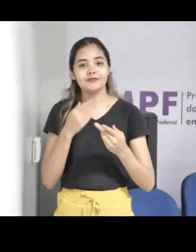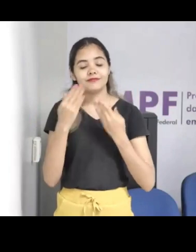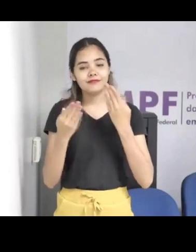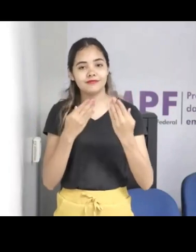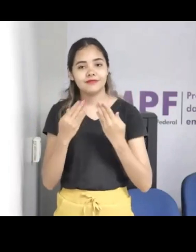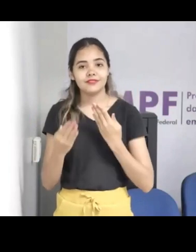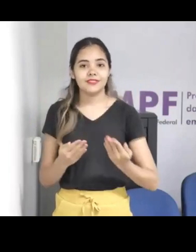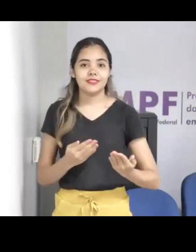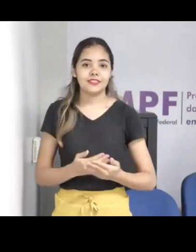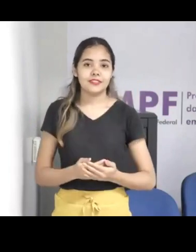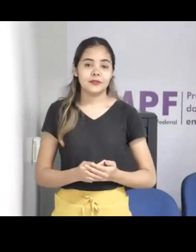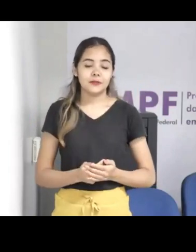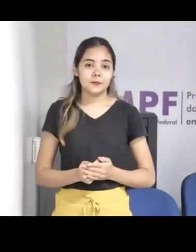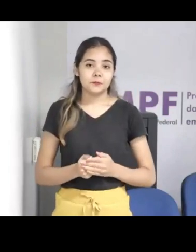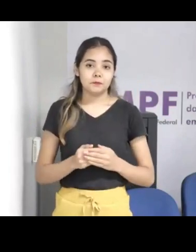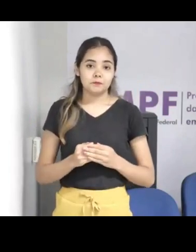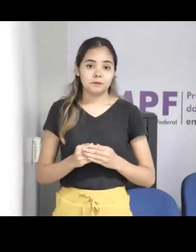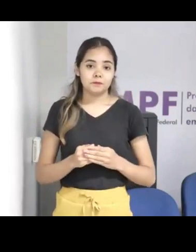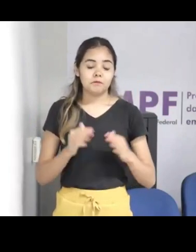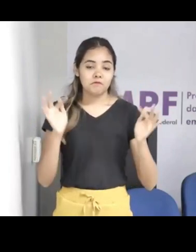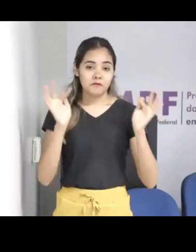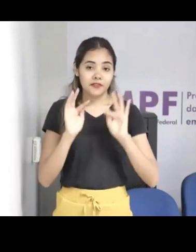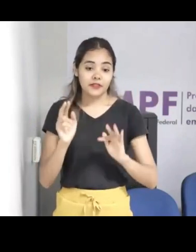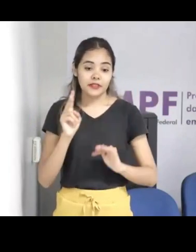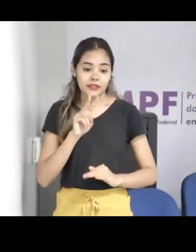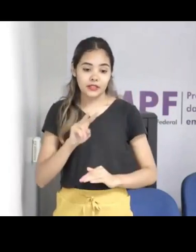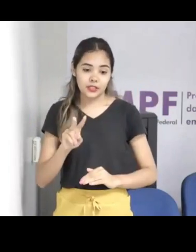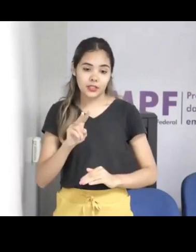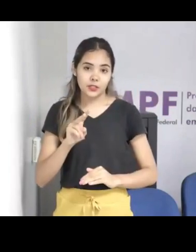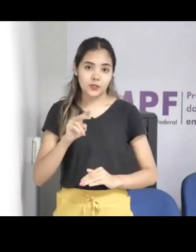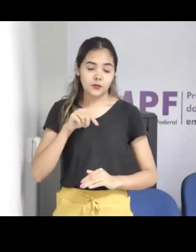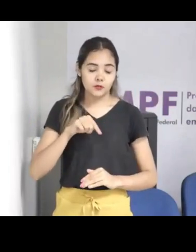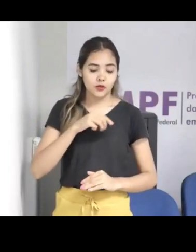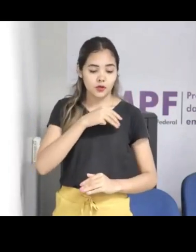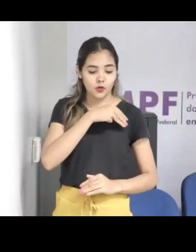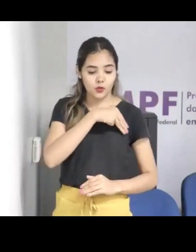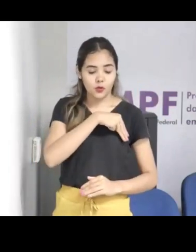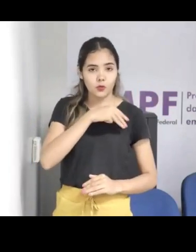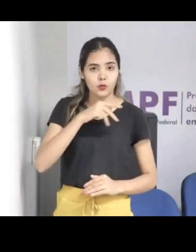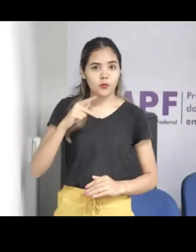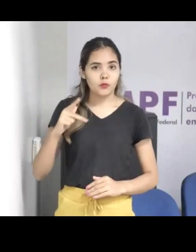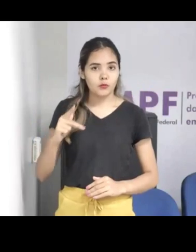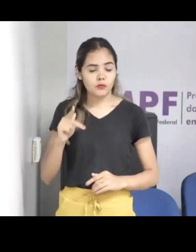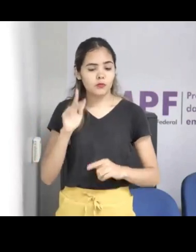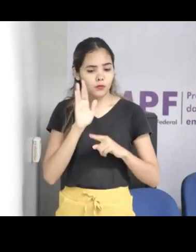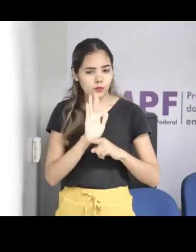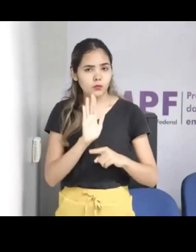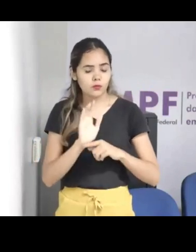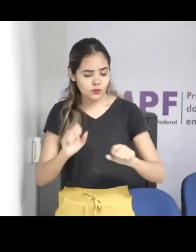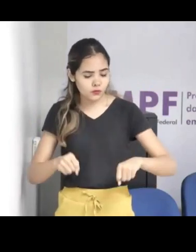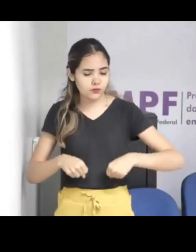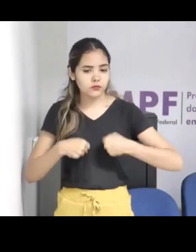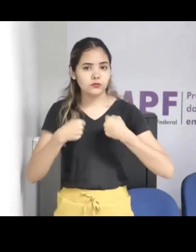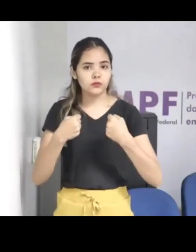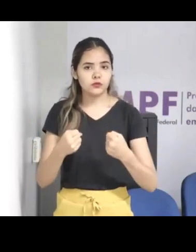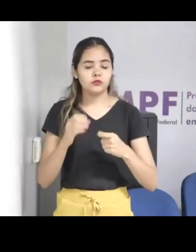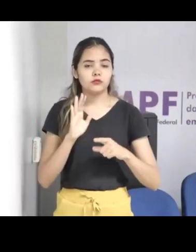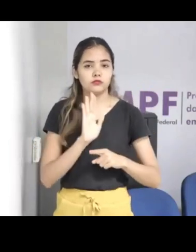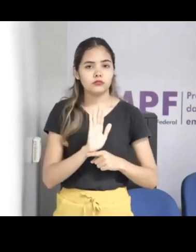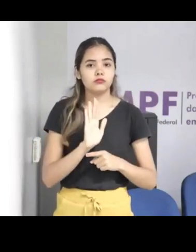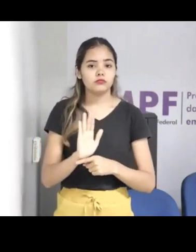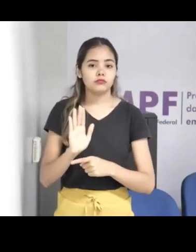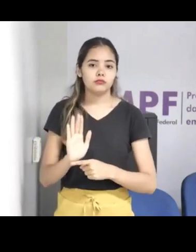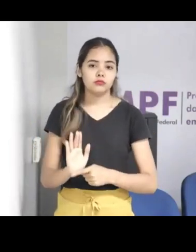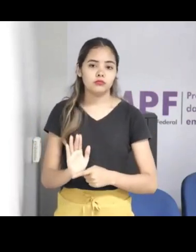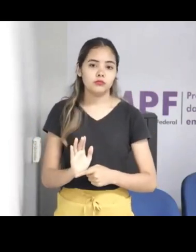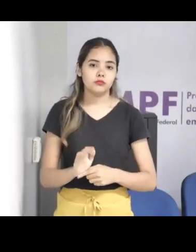Público Federal nessa área de abuso sexual online de crianças, que para a gente é o nosso core. É algo que a gente vem